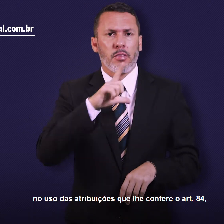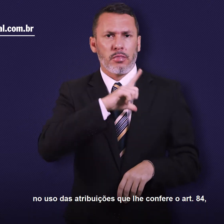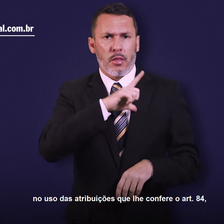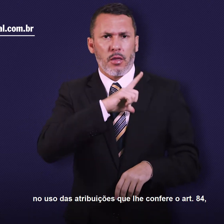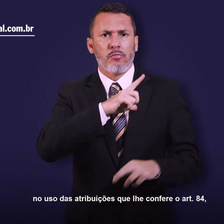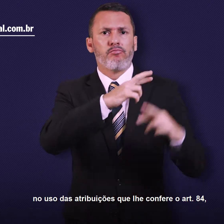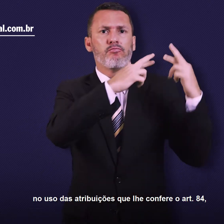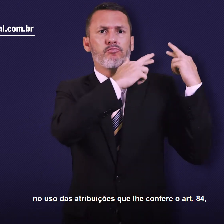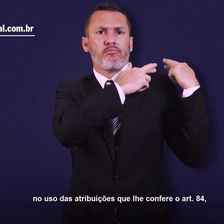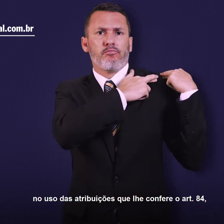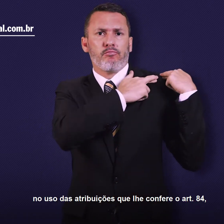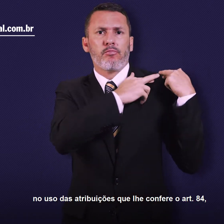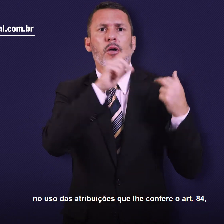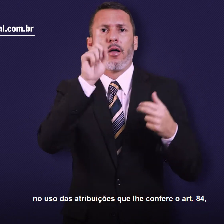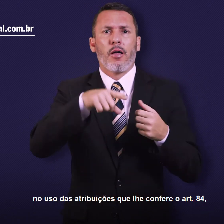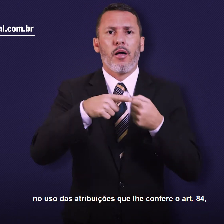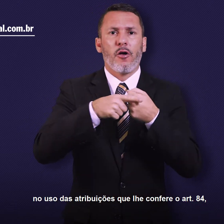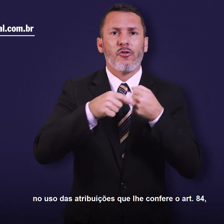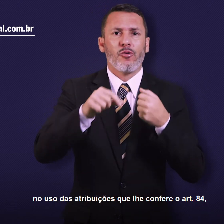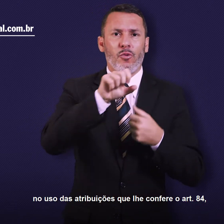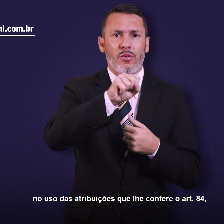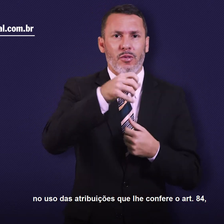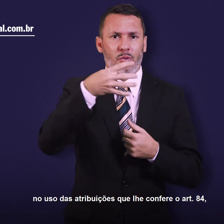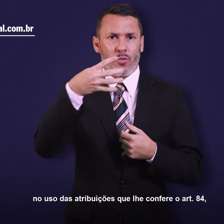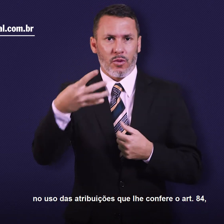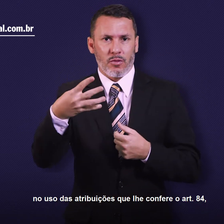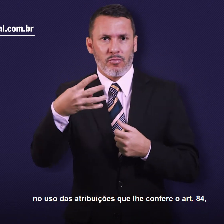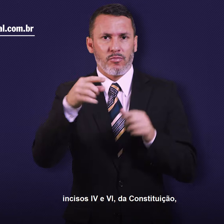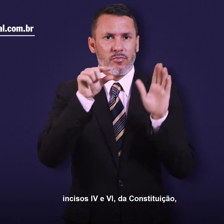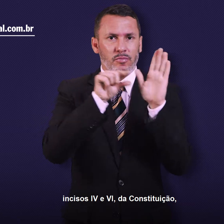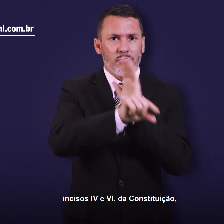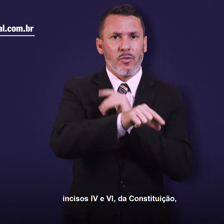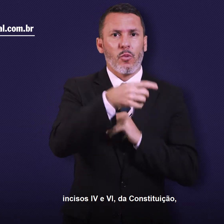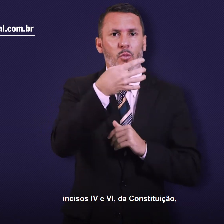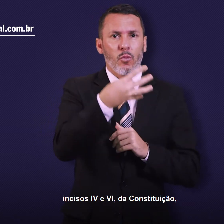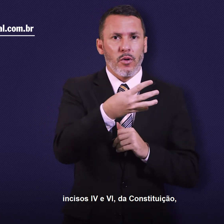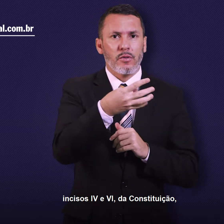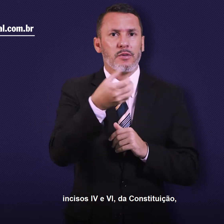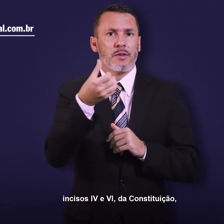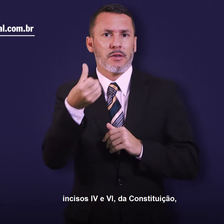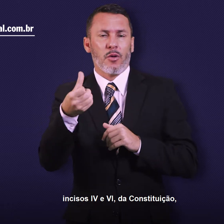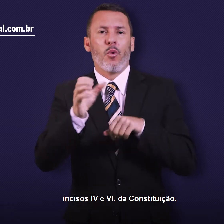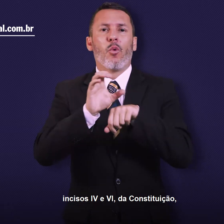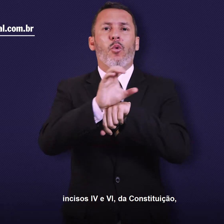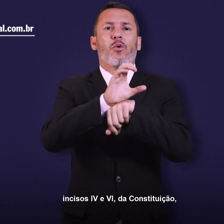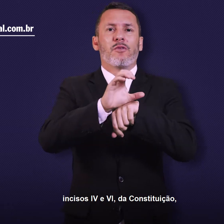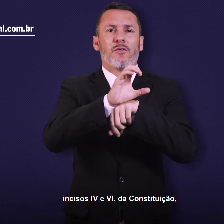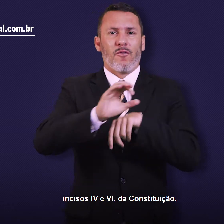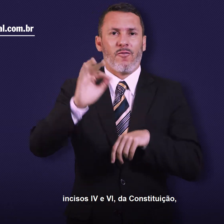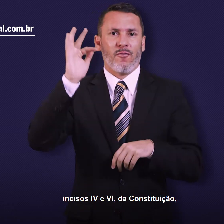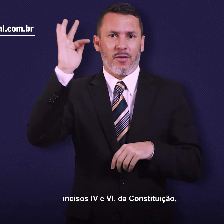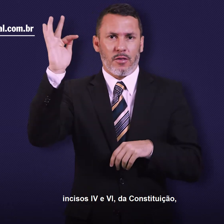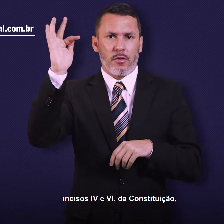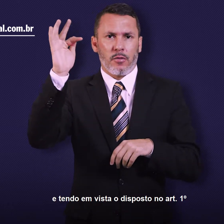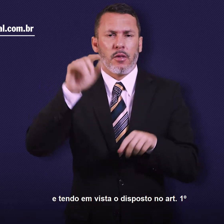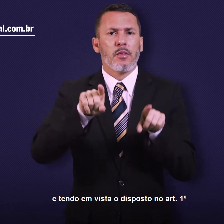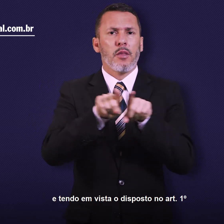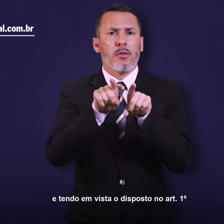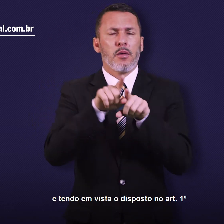das atribuições que lhe confere o artigo 84, incisos 4 e 6 da Constituição, e tendo em